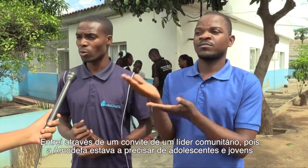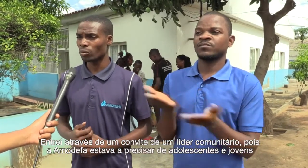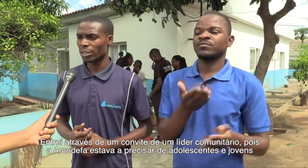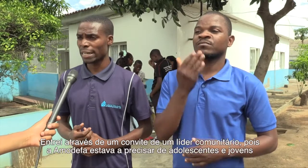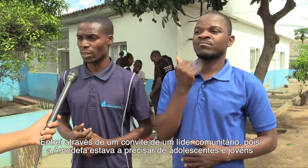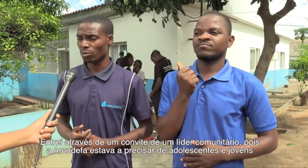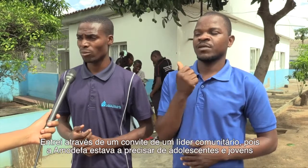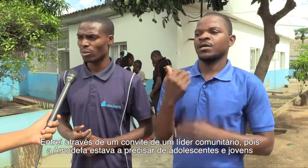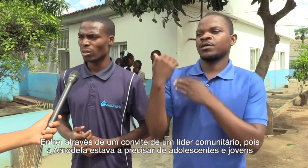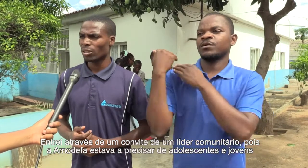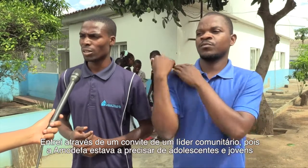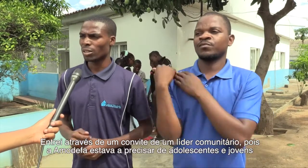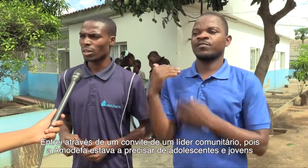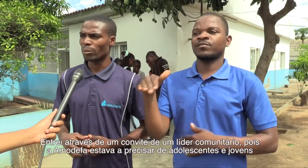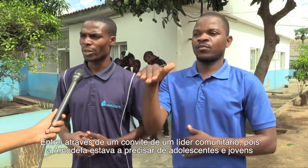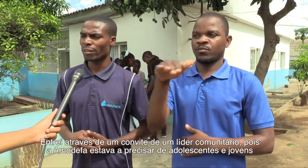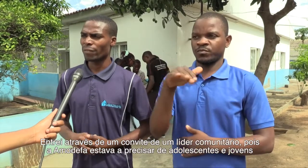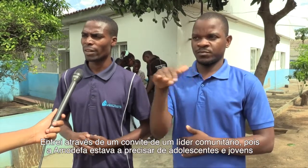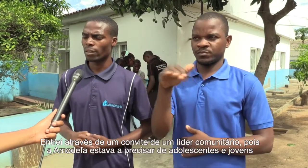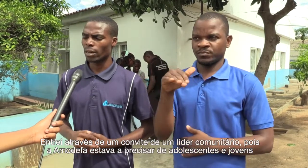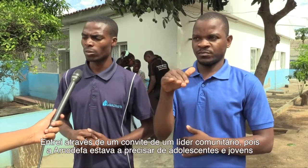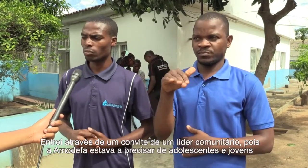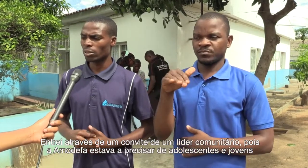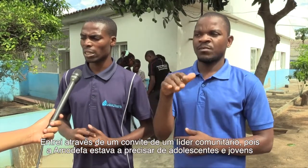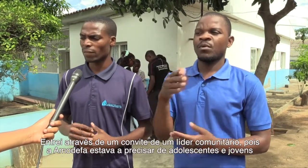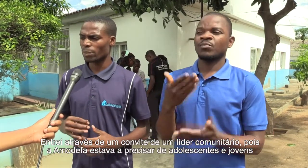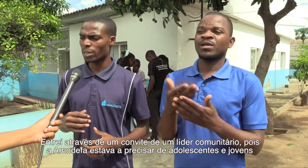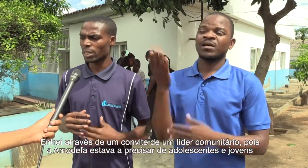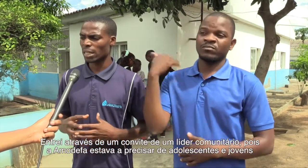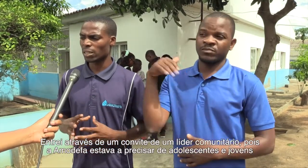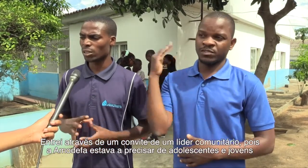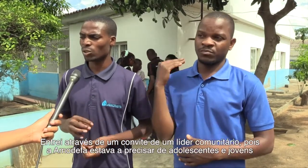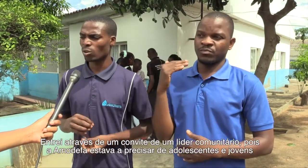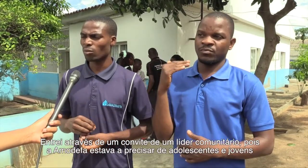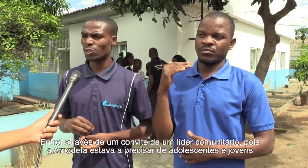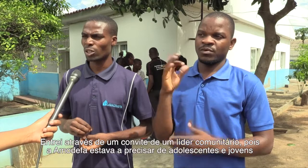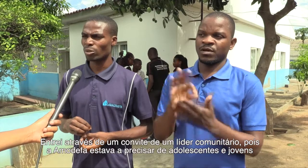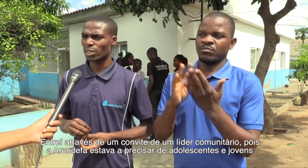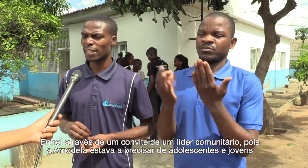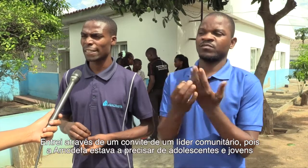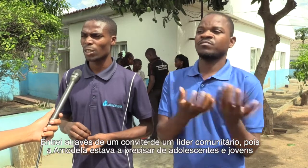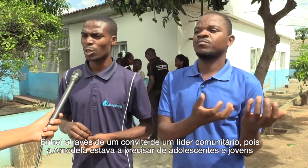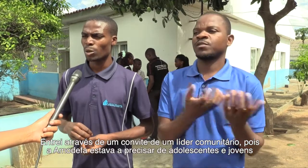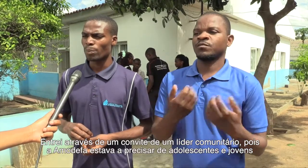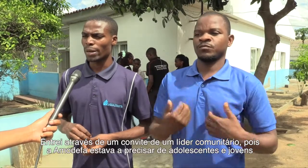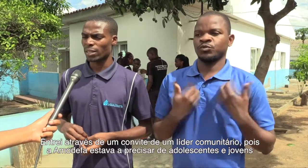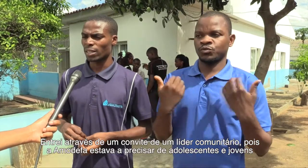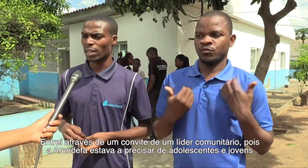comunitário, que a Modefa na altura estava a precisar de jovens, adolescentes, para serem